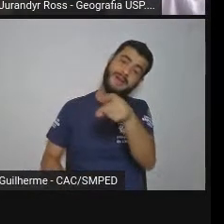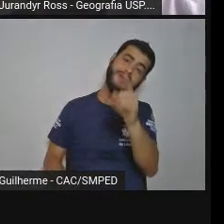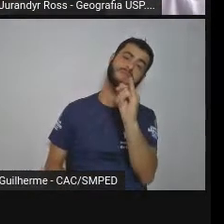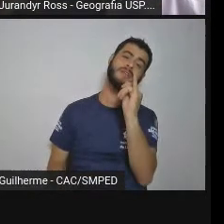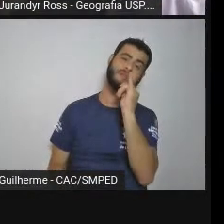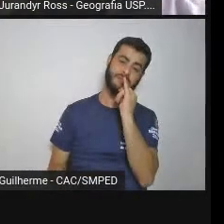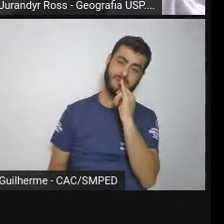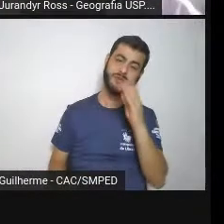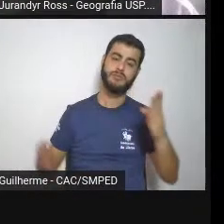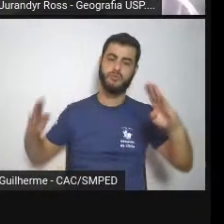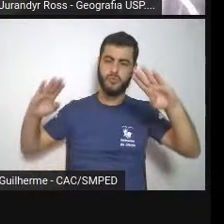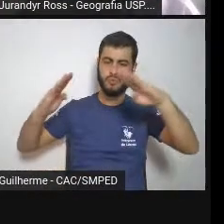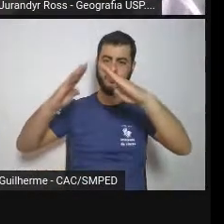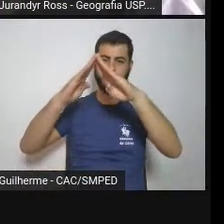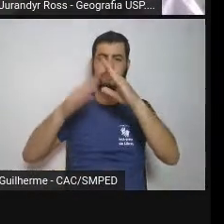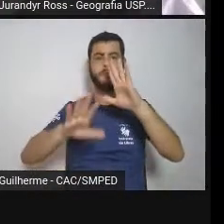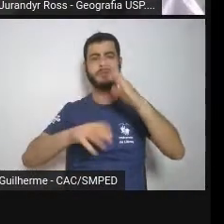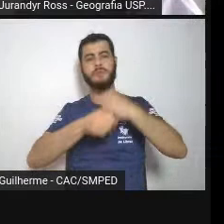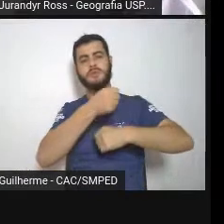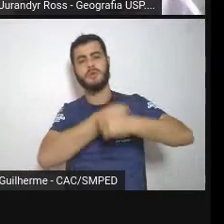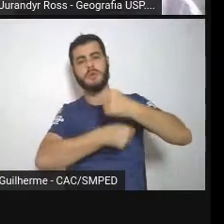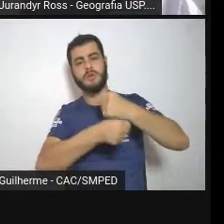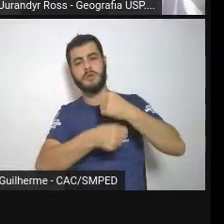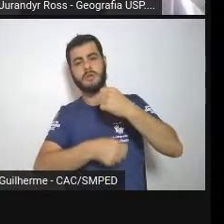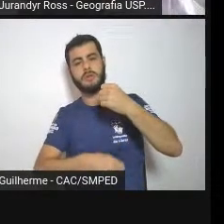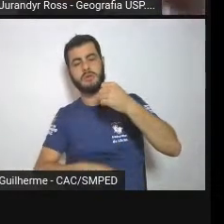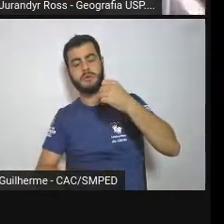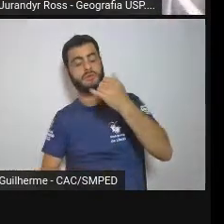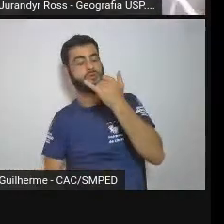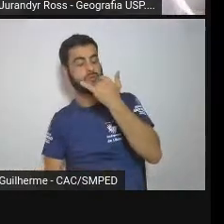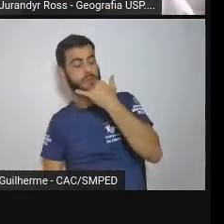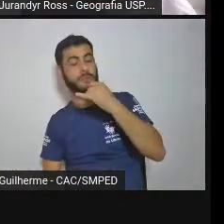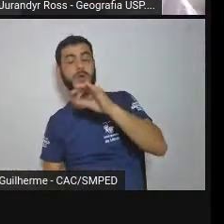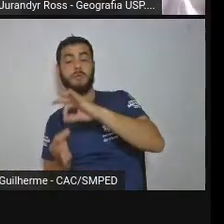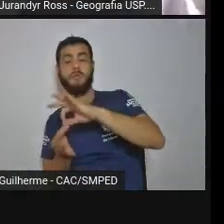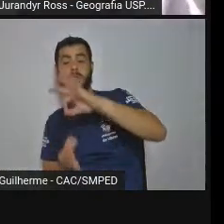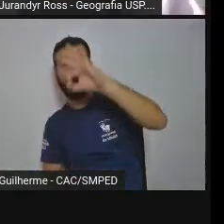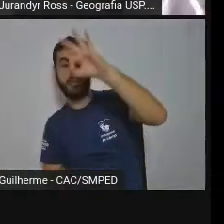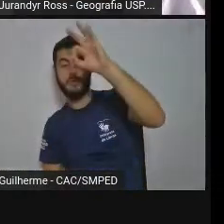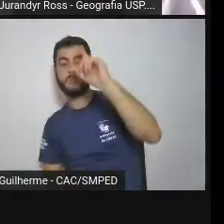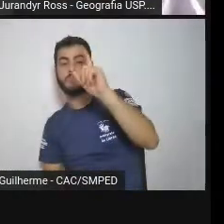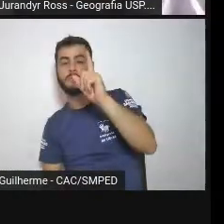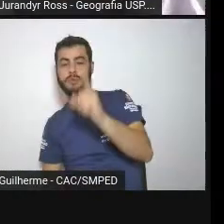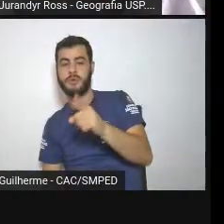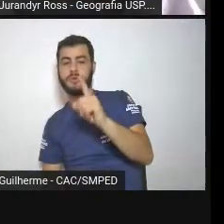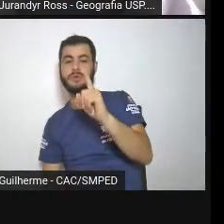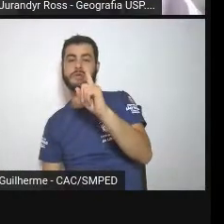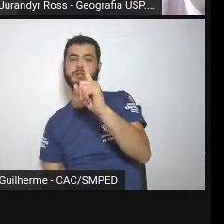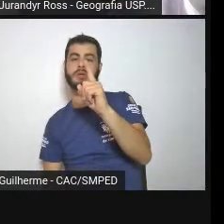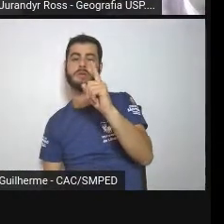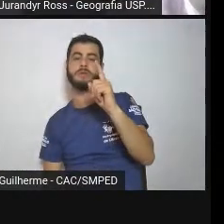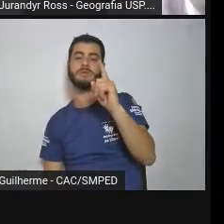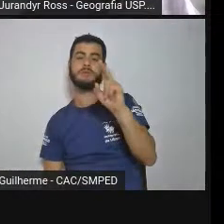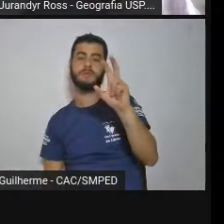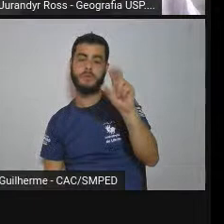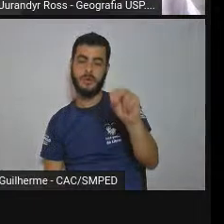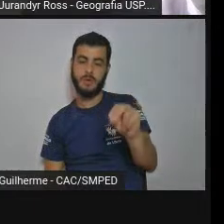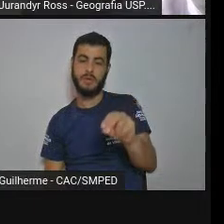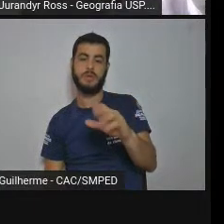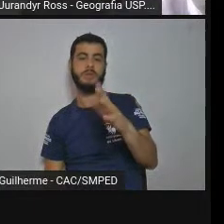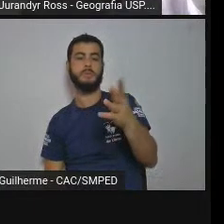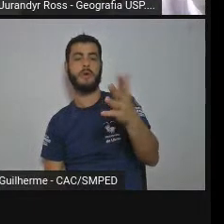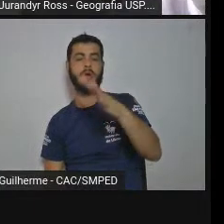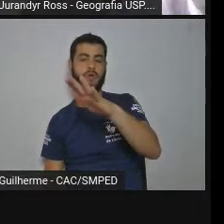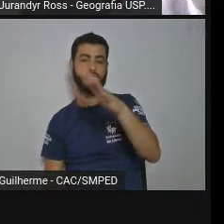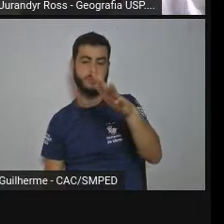mil cento e cinquenta e mil e duzentos metros de altitude, e que por coincidência são sempre de quartizitos, enquanto que